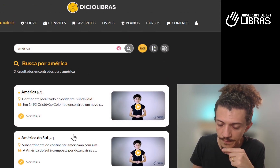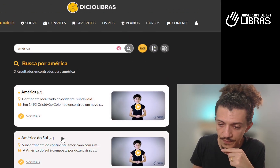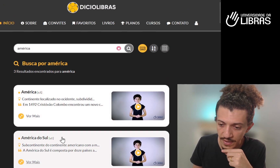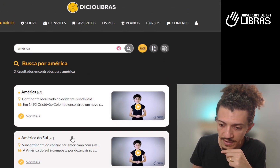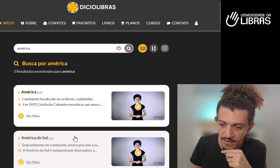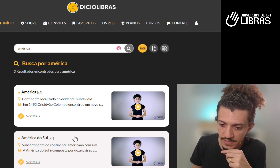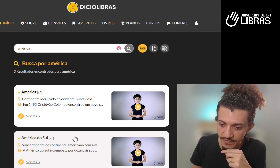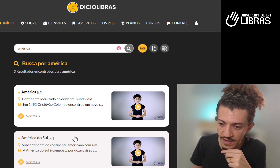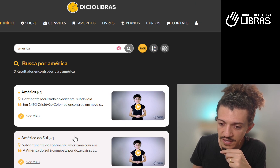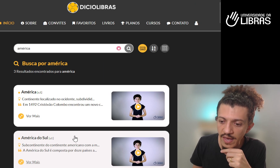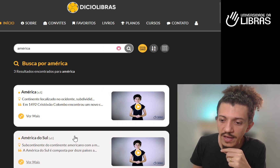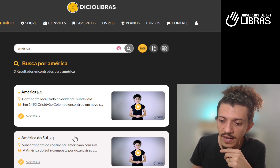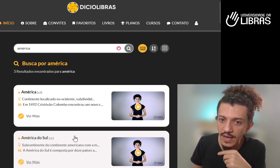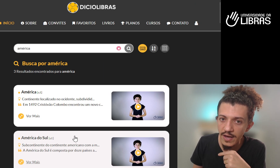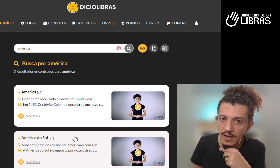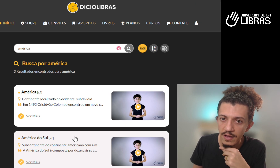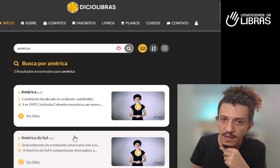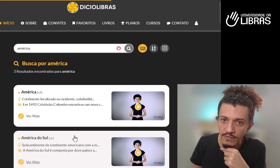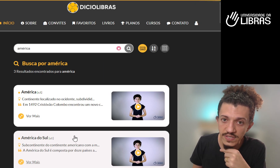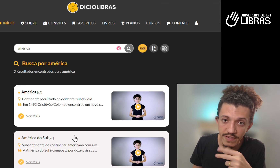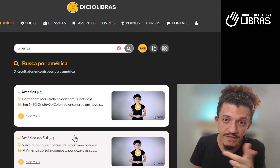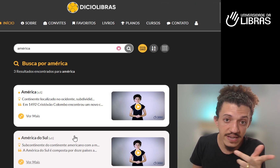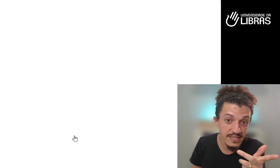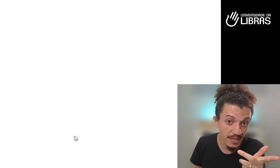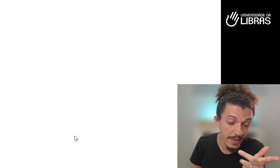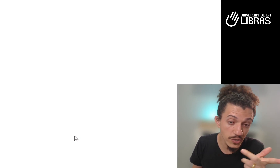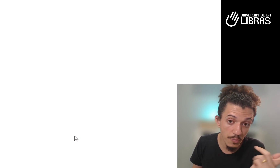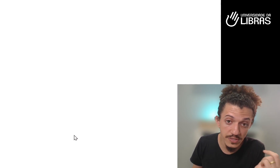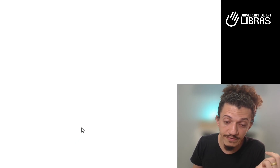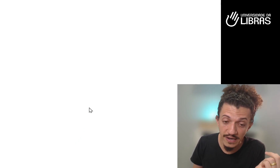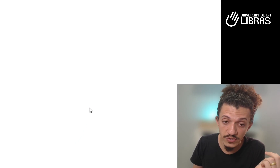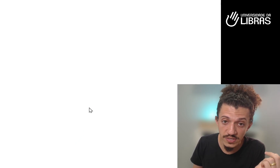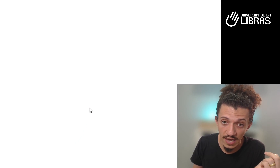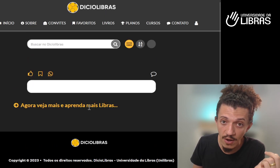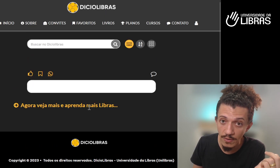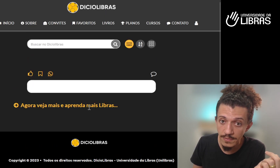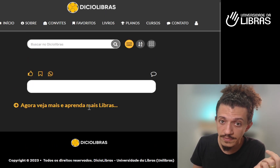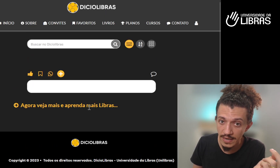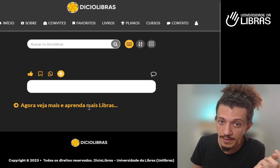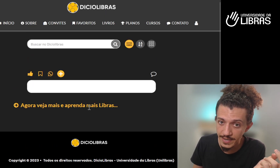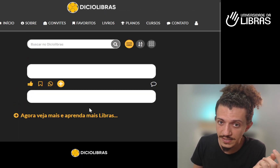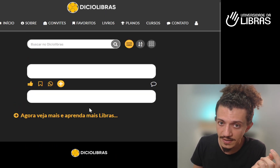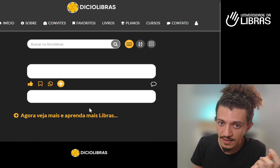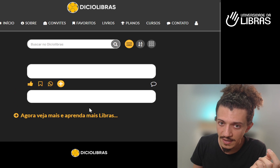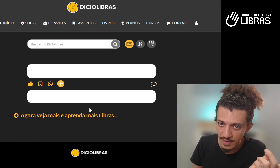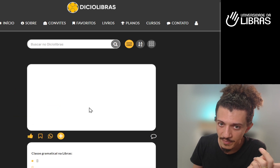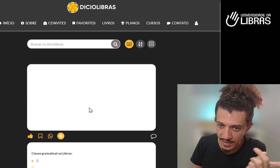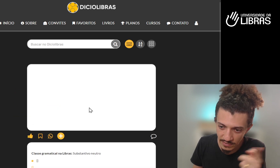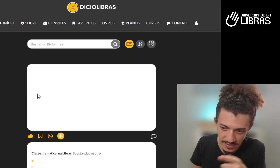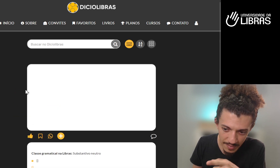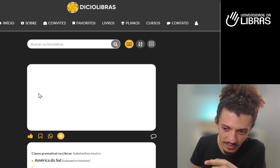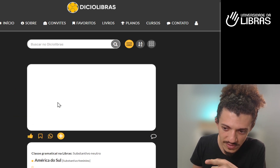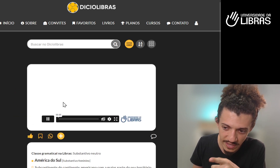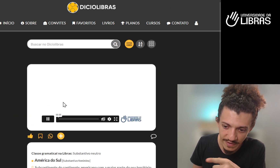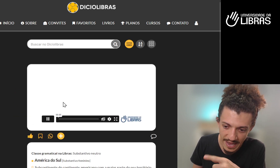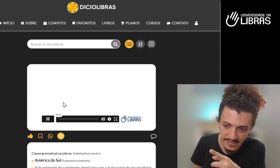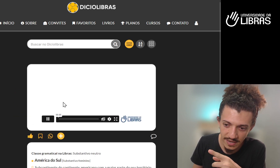você vem aqui clica você vai ver exatamente como se faz o sinal na Libras para quem não sabe inclusive essa